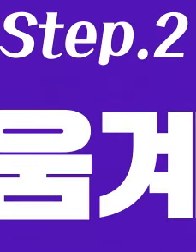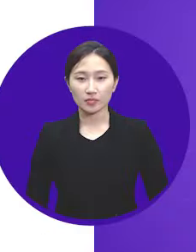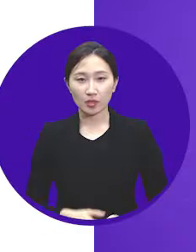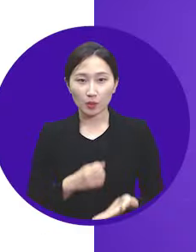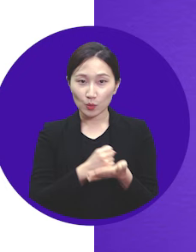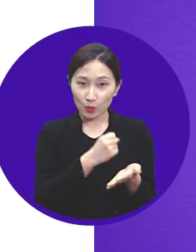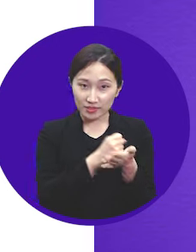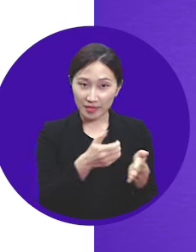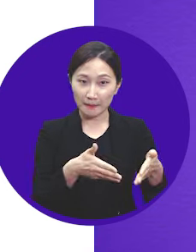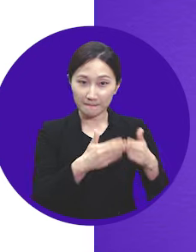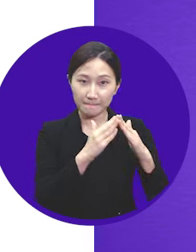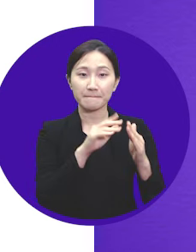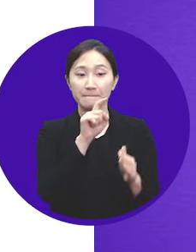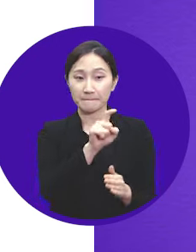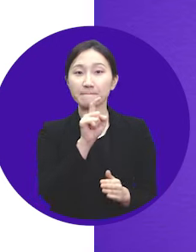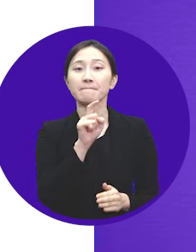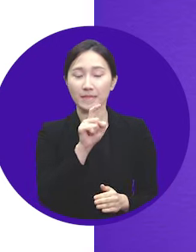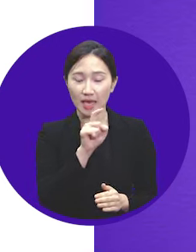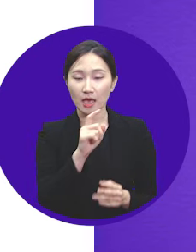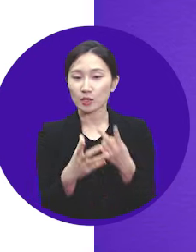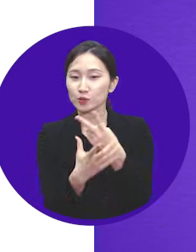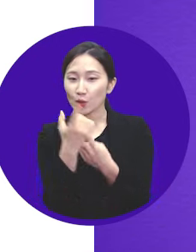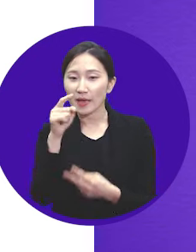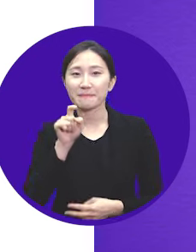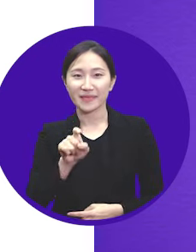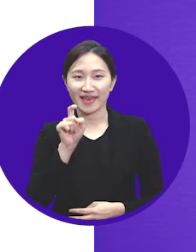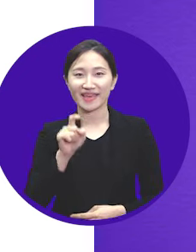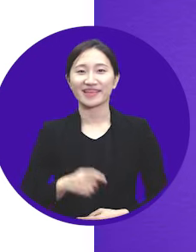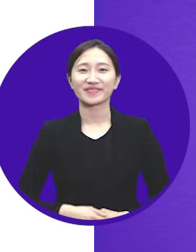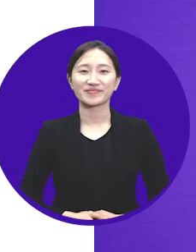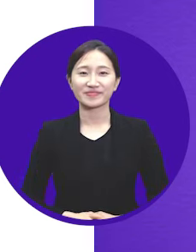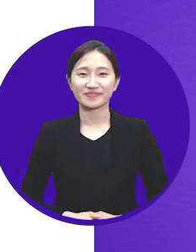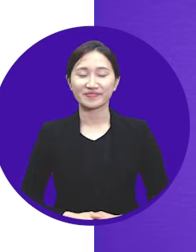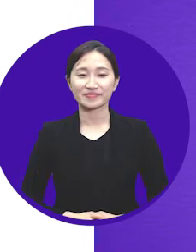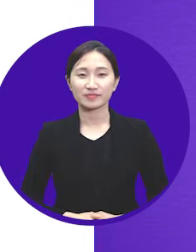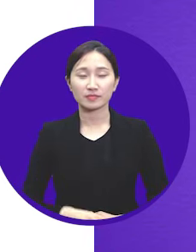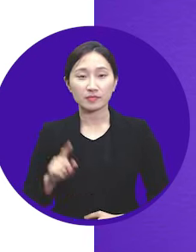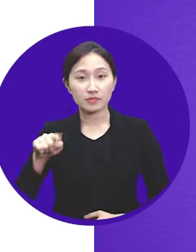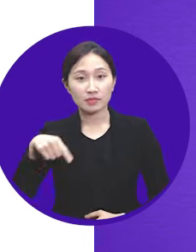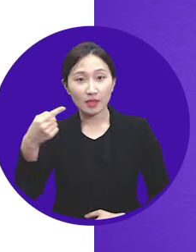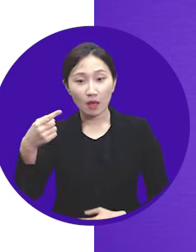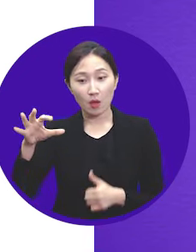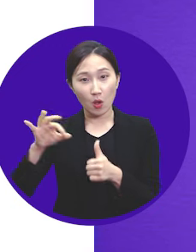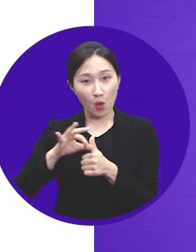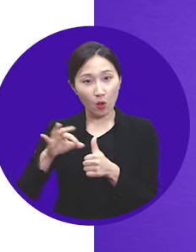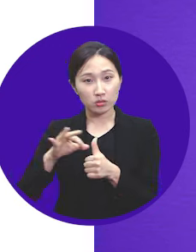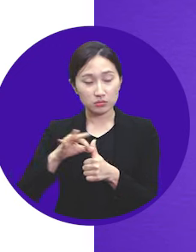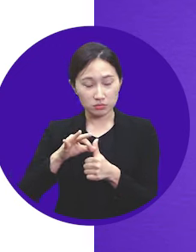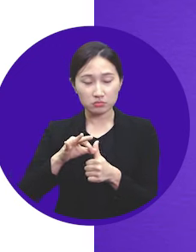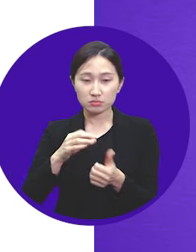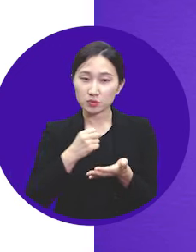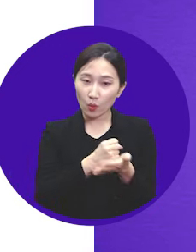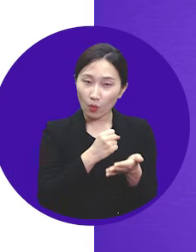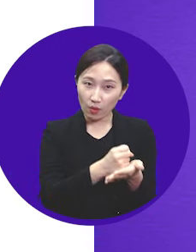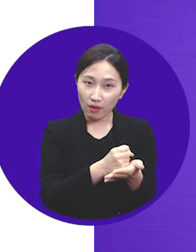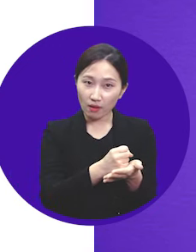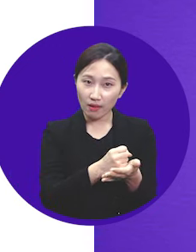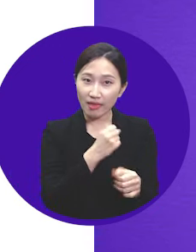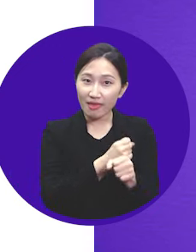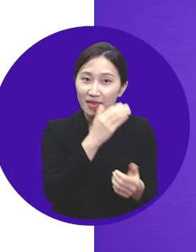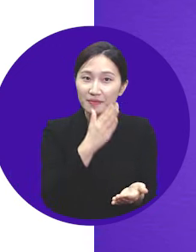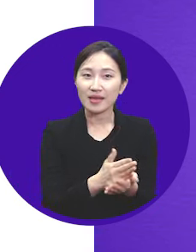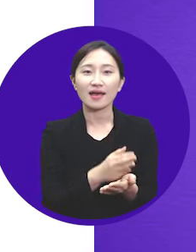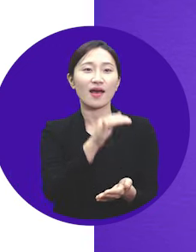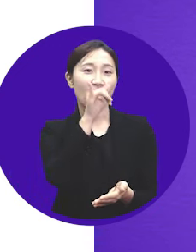계좌 개설하기를 누른 후 종합계좌 개설하기를 눌러줍니다. 다음 연금계좌 개설 안내창이